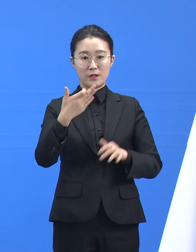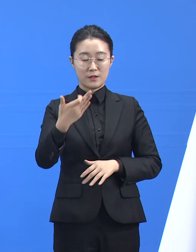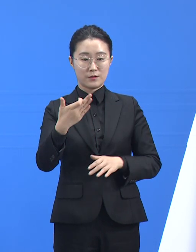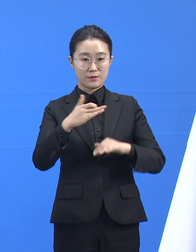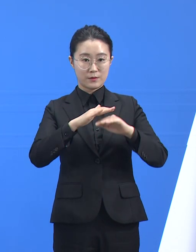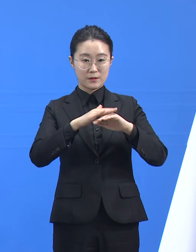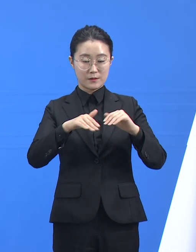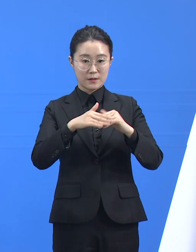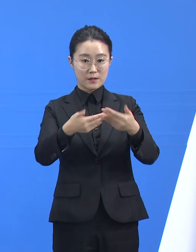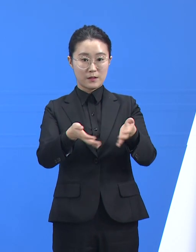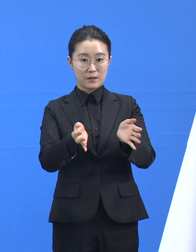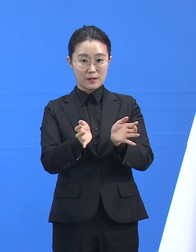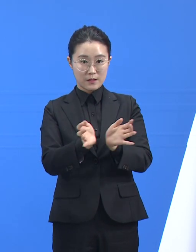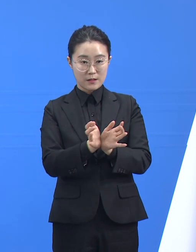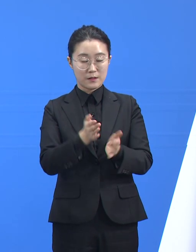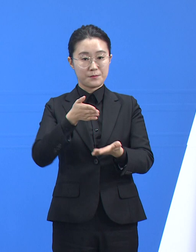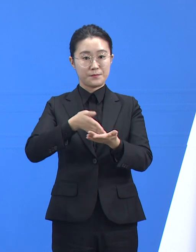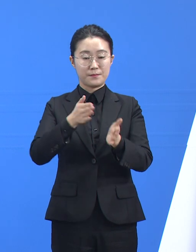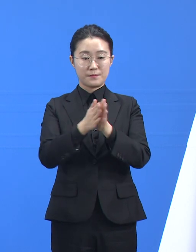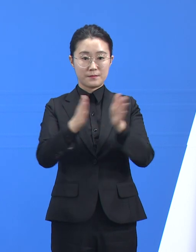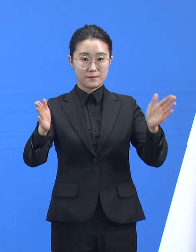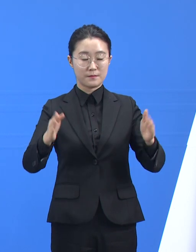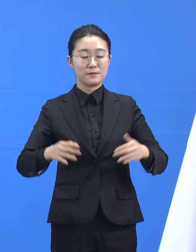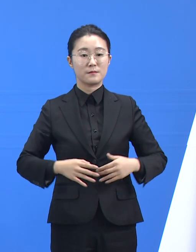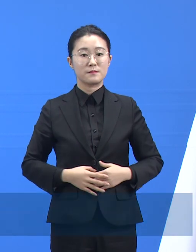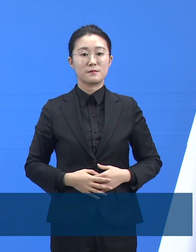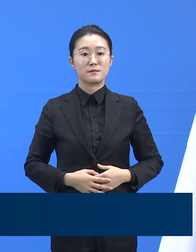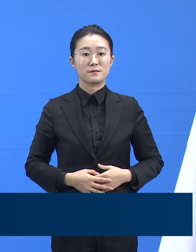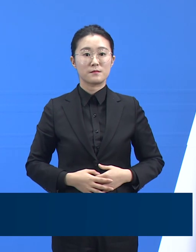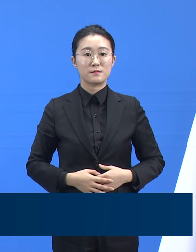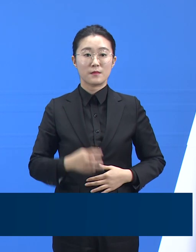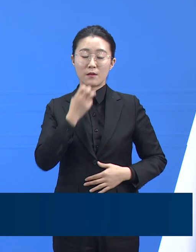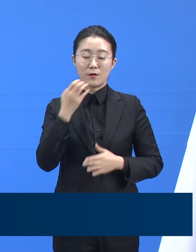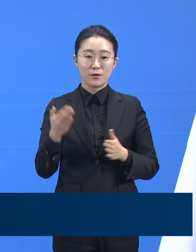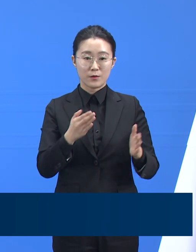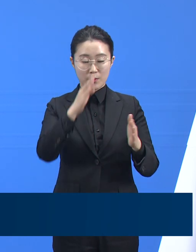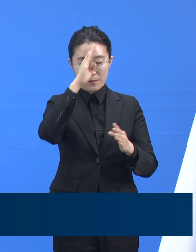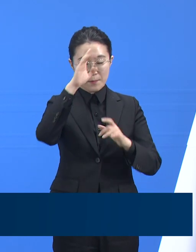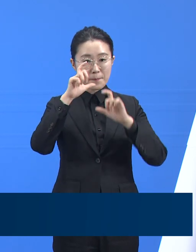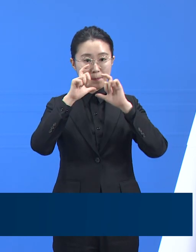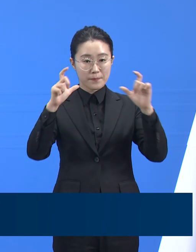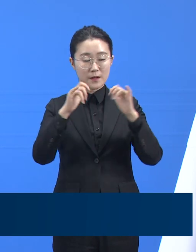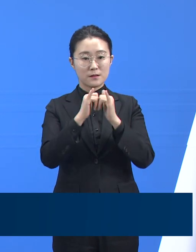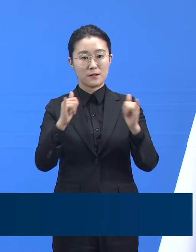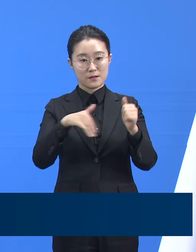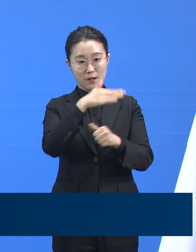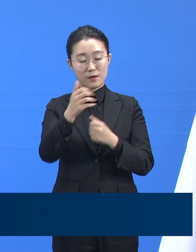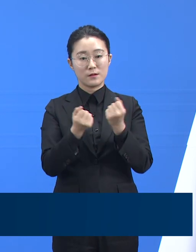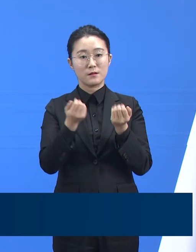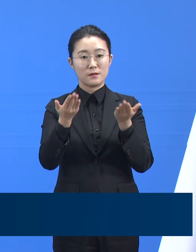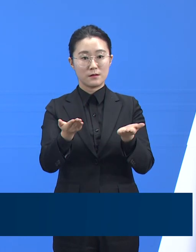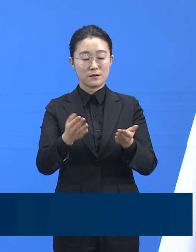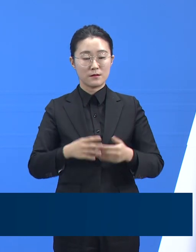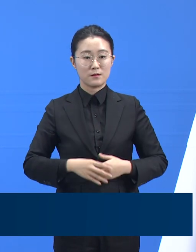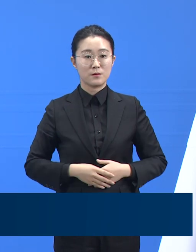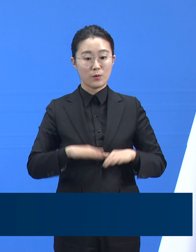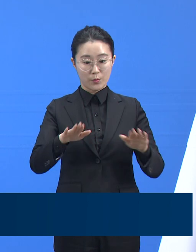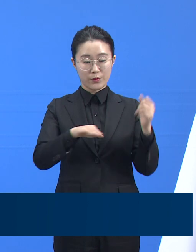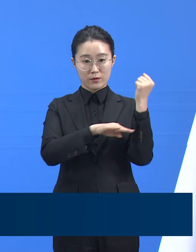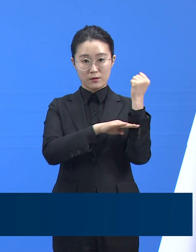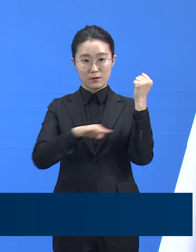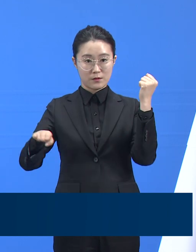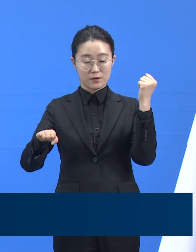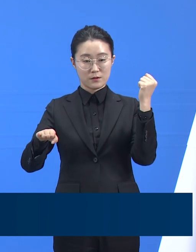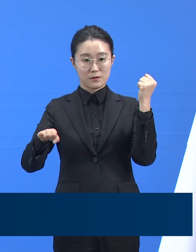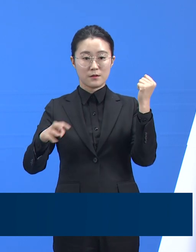정례 기자회견을 시작하겠습니다. 경기도 확진자 발생 현황입니다. 12월 15일 0시 기준